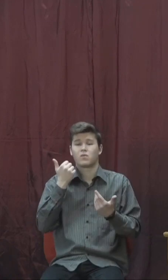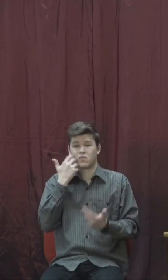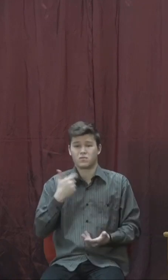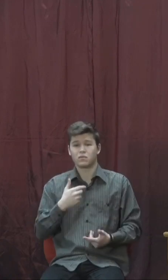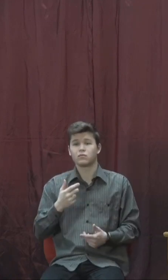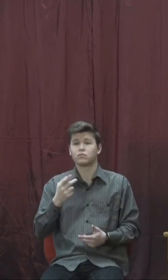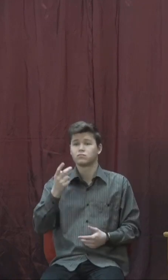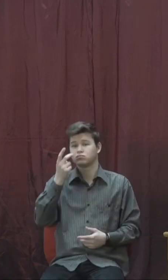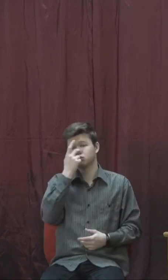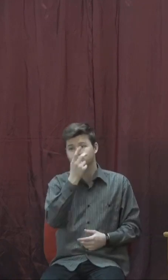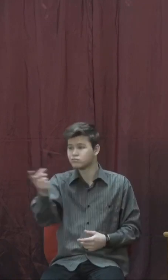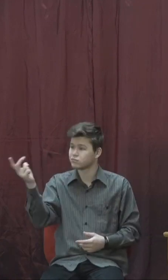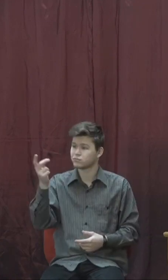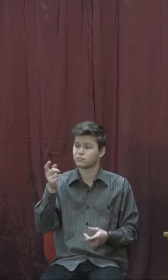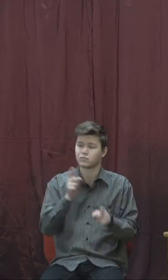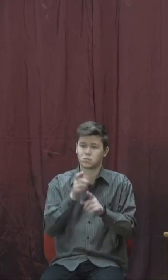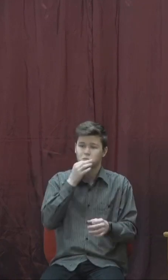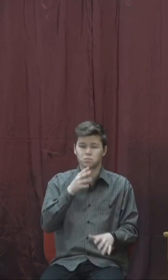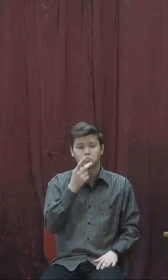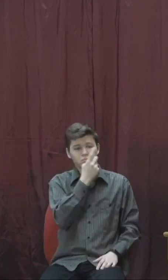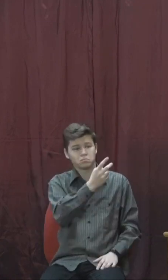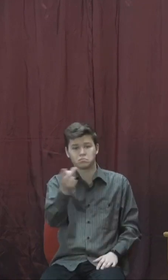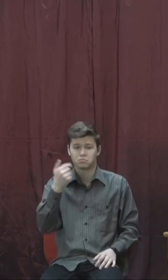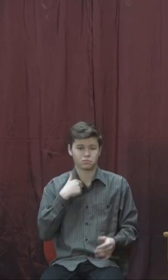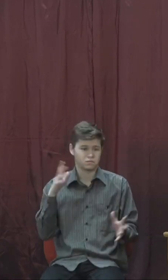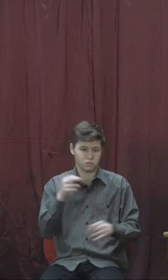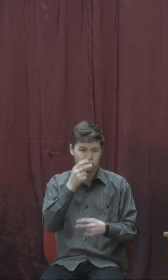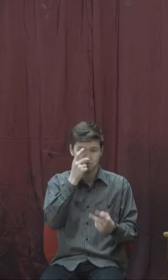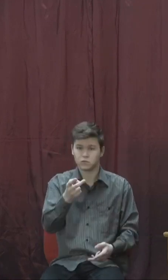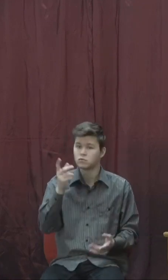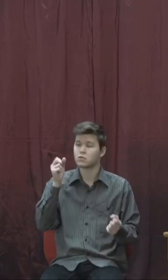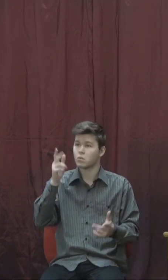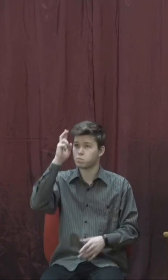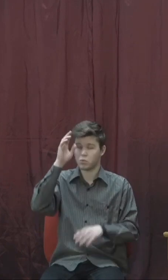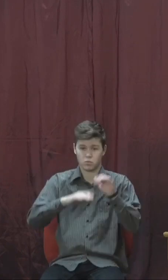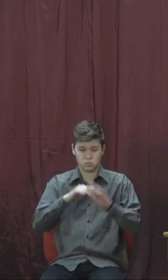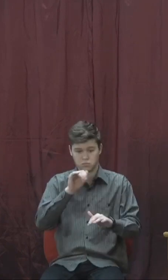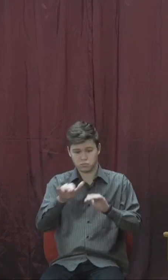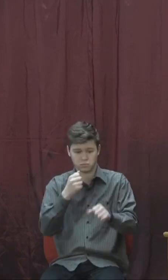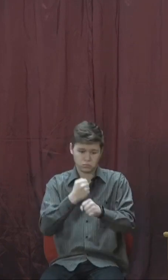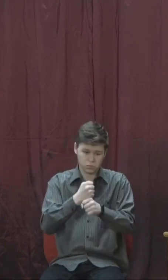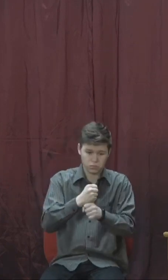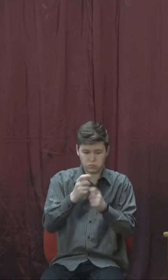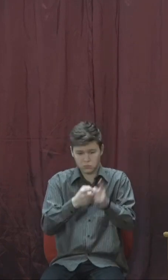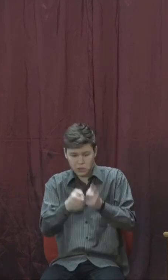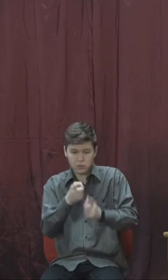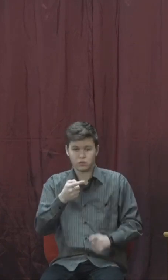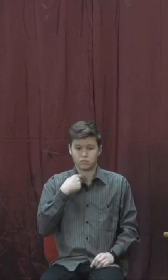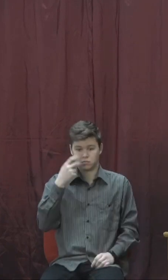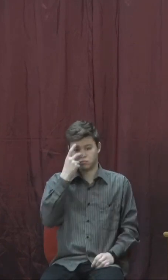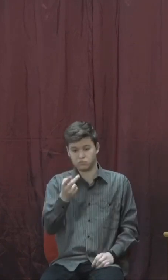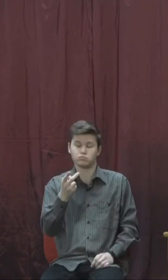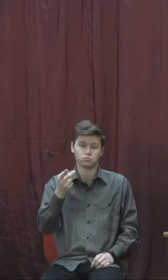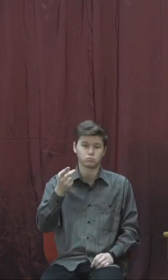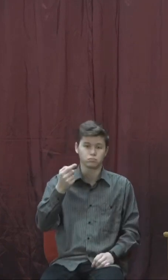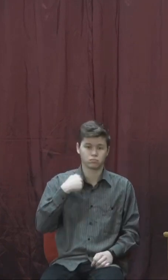відкриті. Коли я дивлюся вліво чи праворуч, і я бачу ті великі діла, які Бог чинить в моєму житті. Я